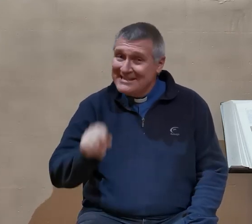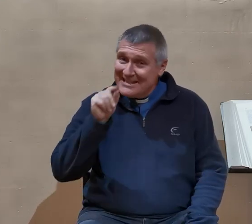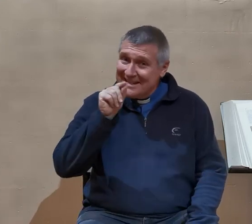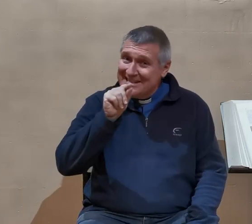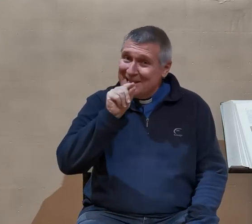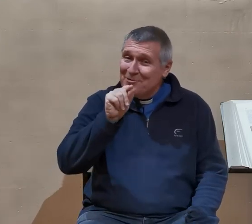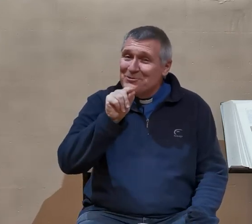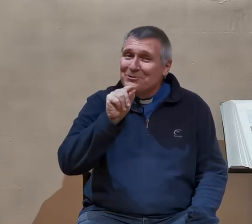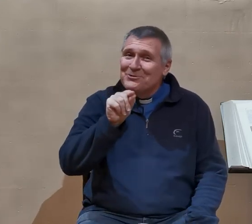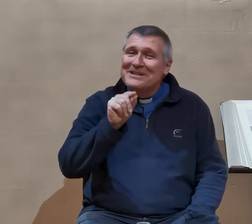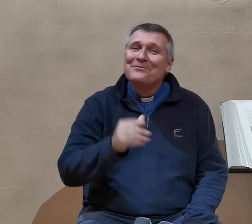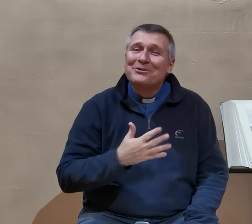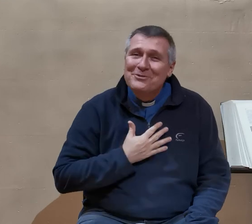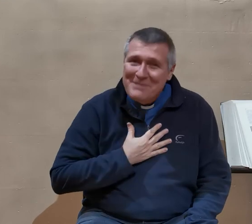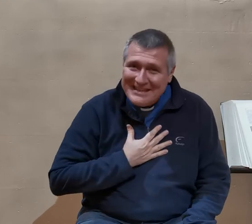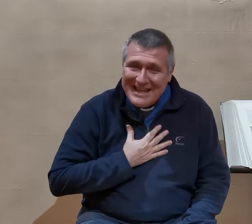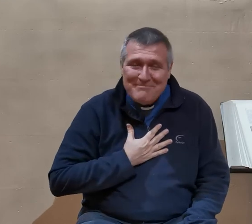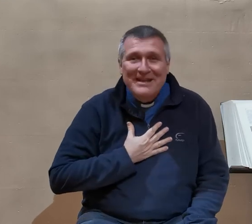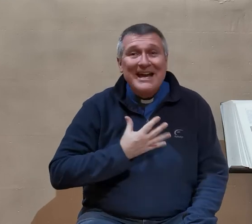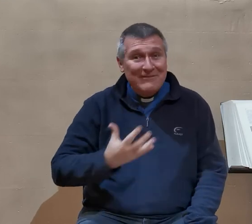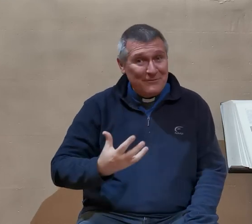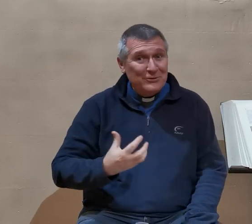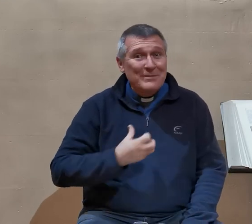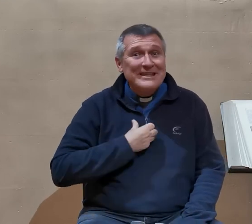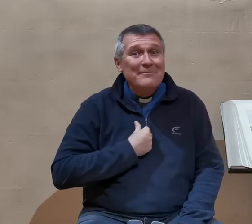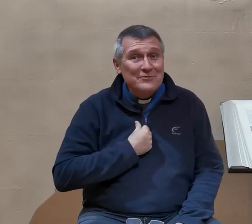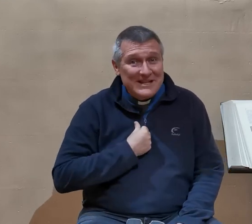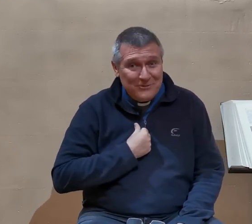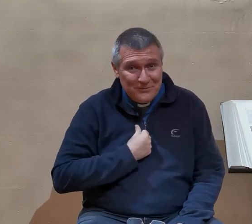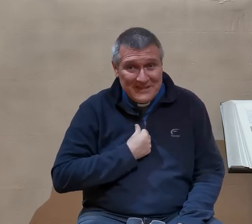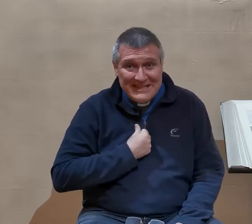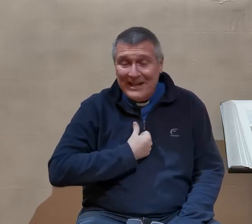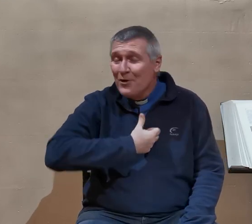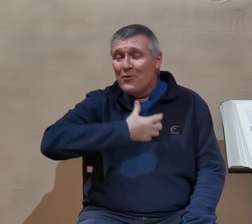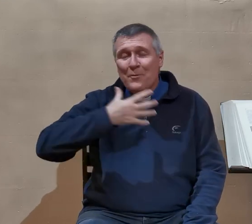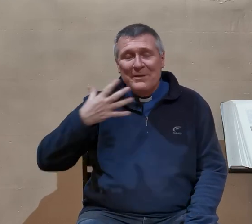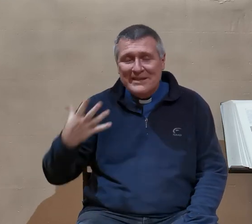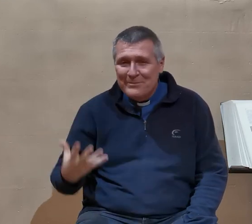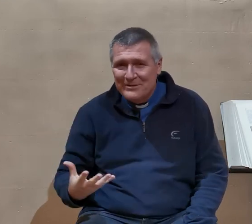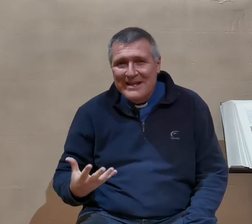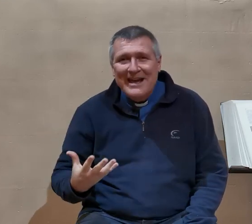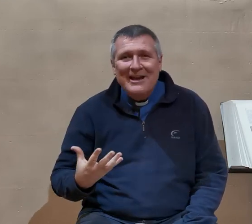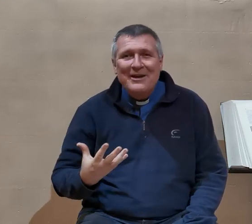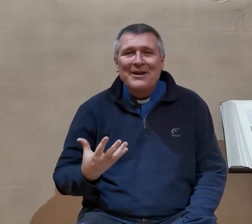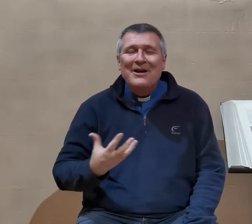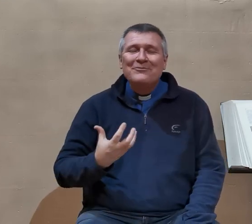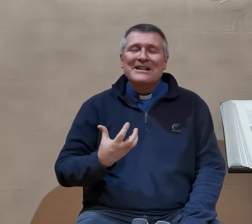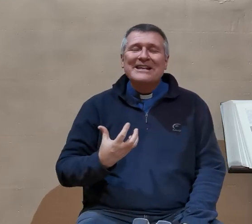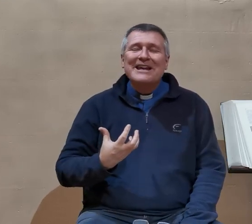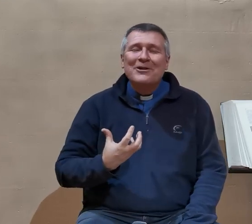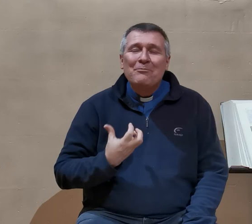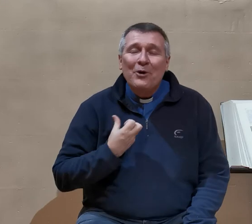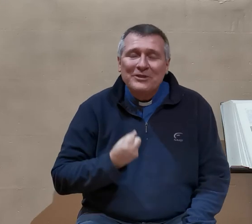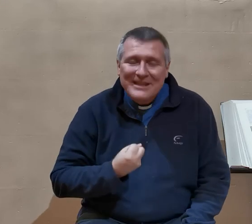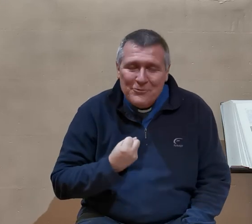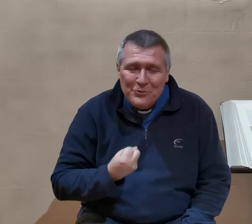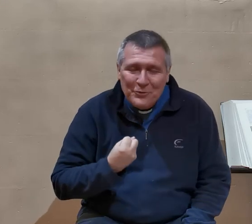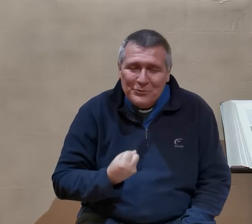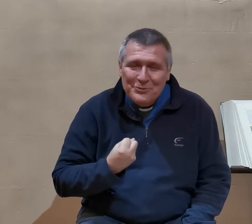ça, ça dit quelque chose aussi de votre baptême. Avec votre baptême, vous allez devenir complètement, vous allez porter le nom de